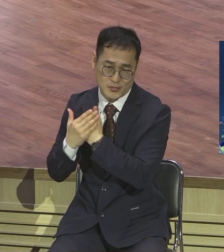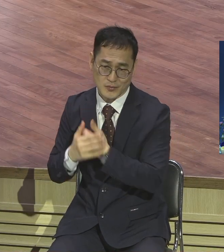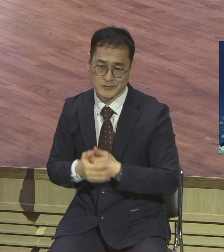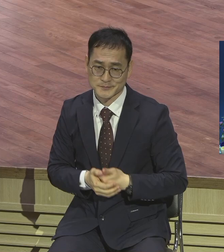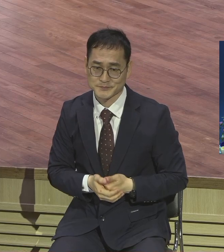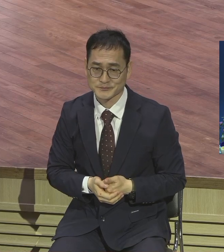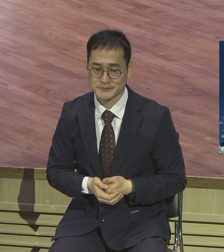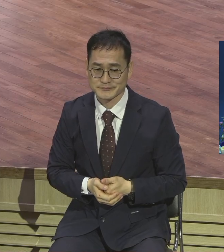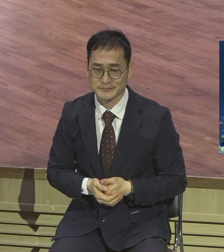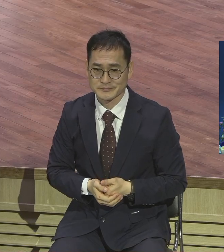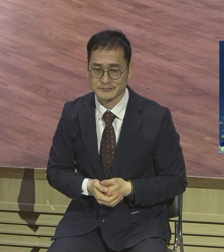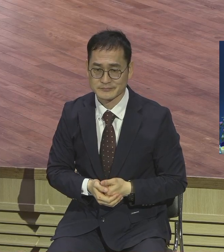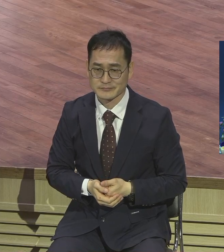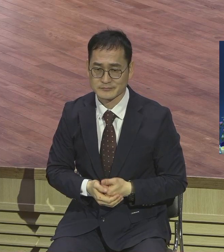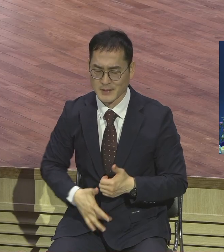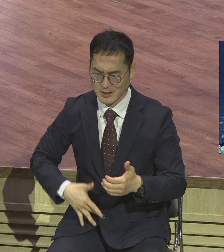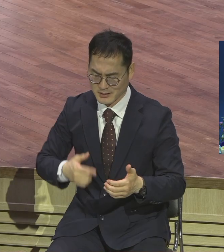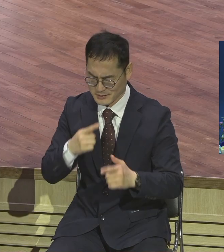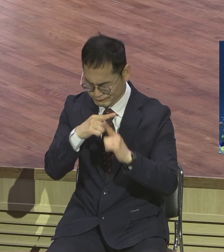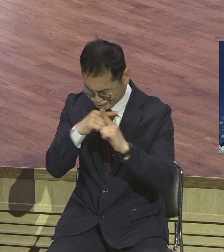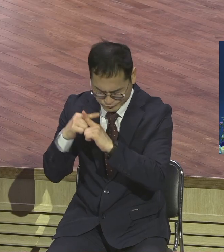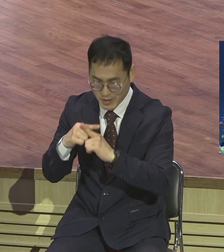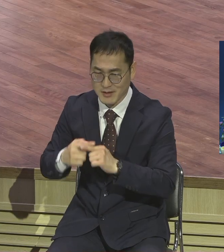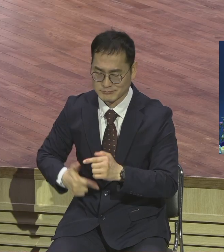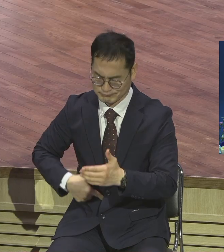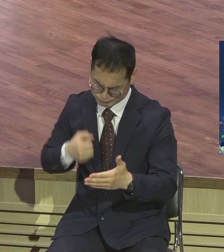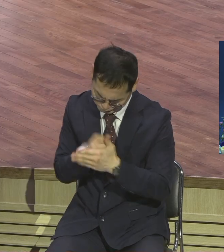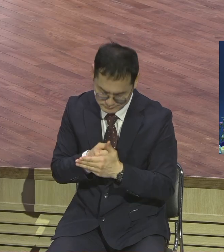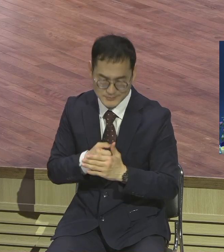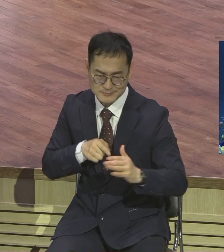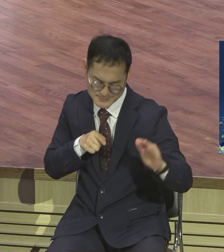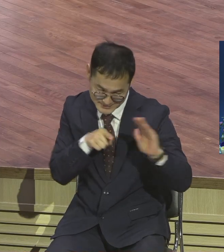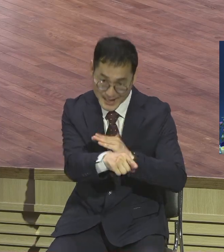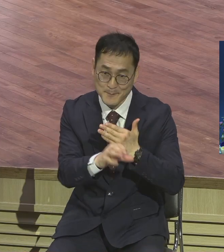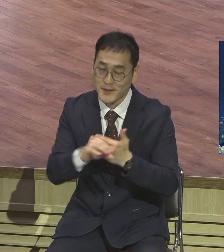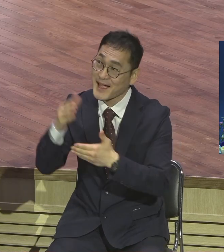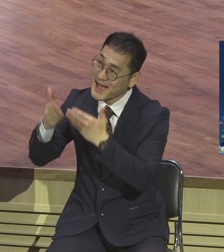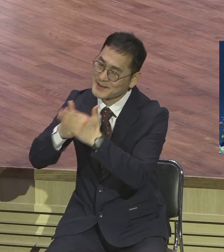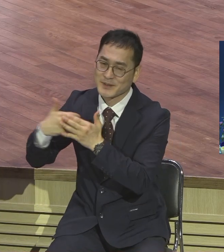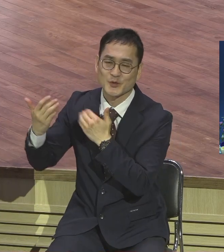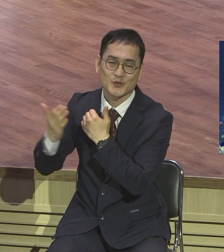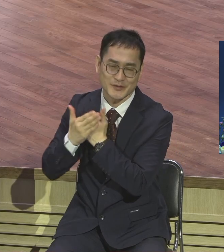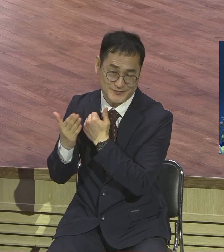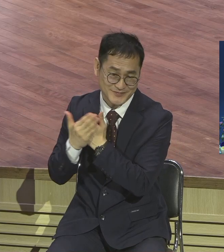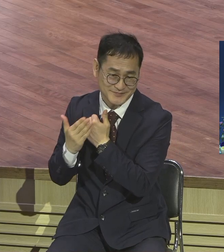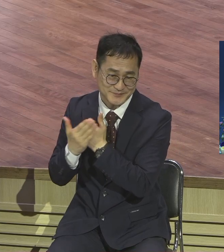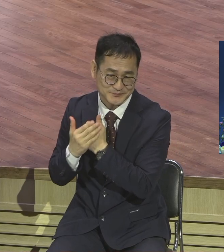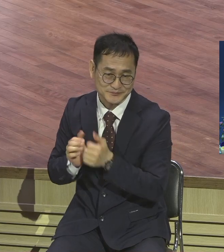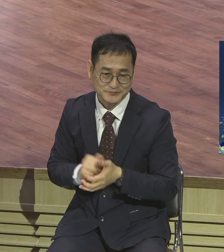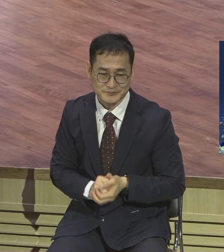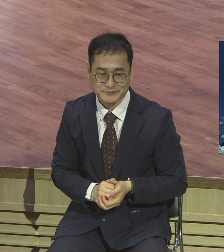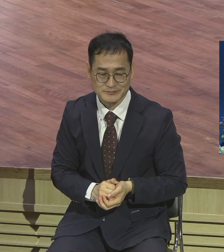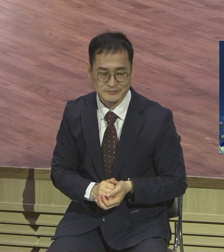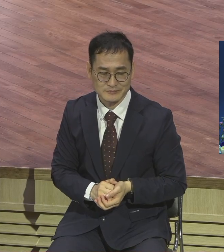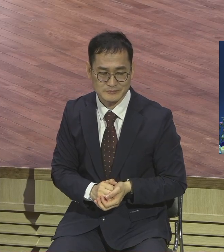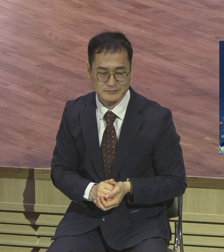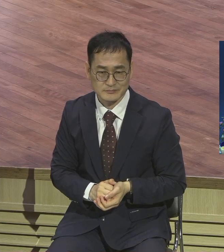나가면 하나님이 생각나게 하시리라 그런데 이상해요 주의를 하다 보면 내가 은혜를 더 받아요